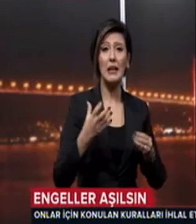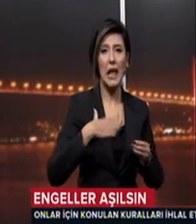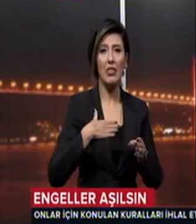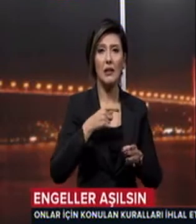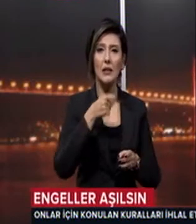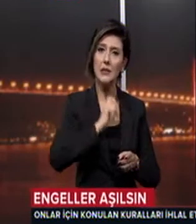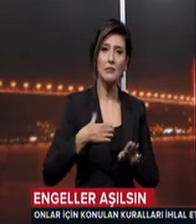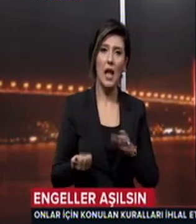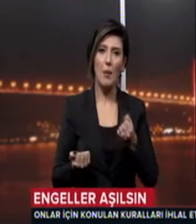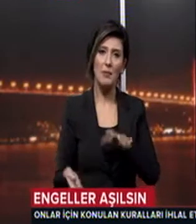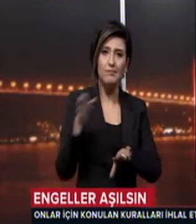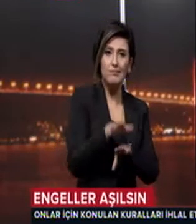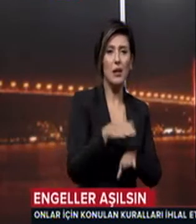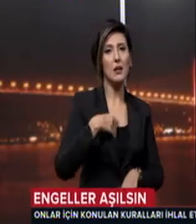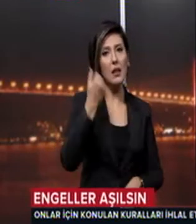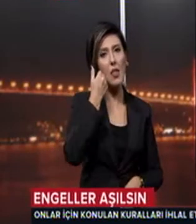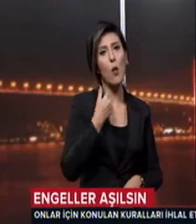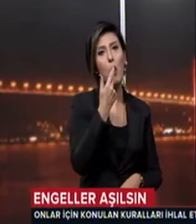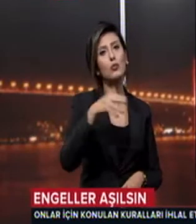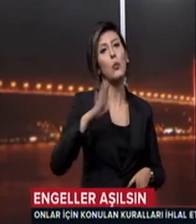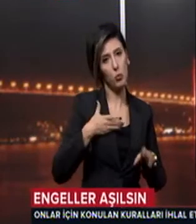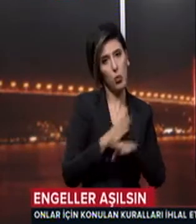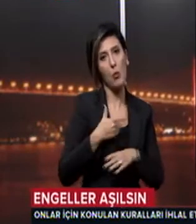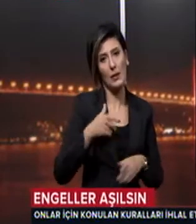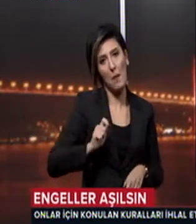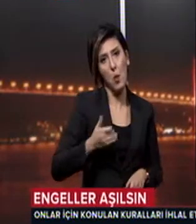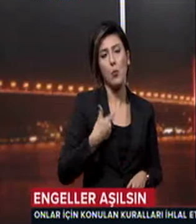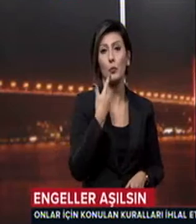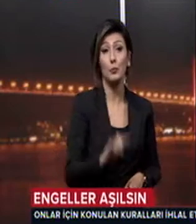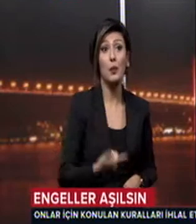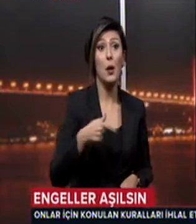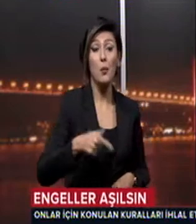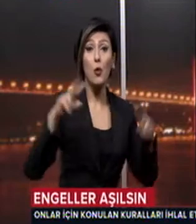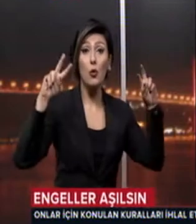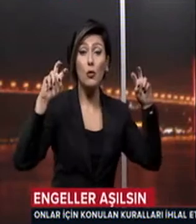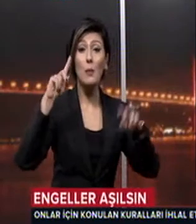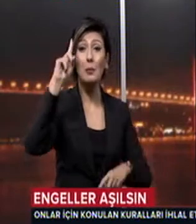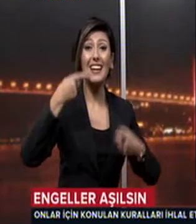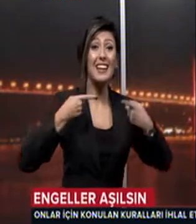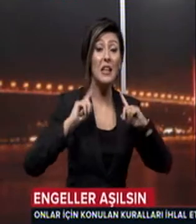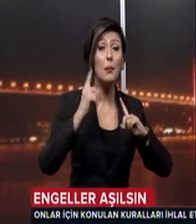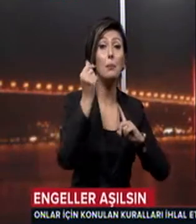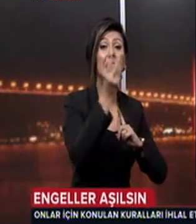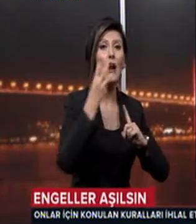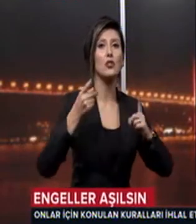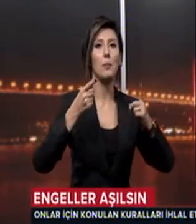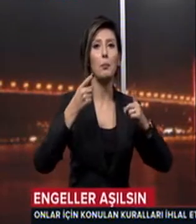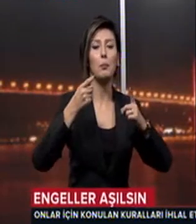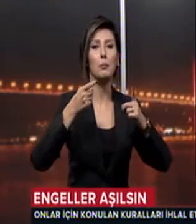yapıyoruz Yani yalan konuşmanın bir anlamı yok Bu konuda yetkili bir değil birkaç birim var Polisin, trafik